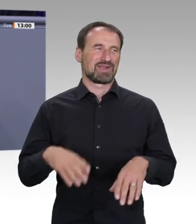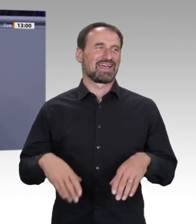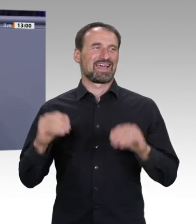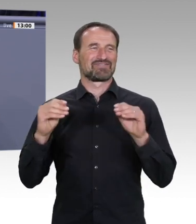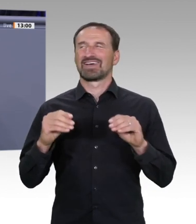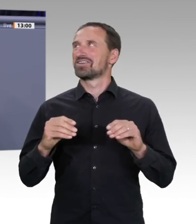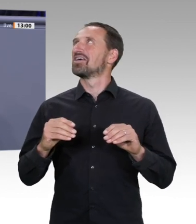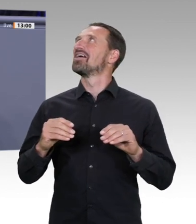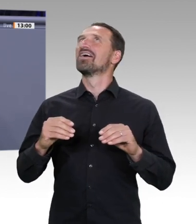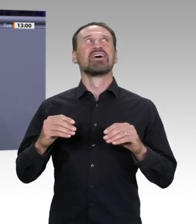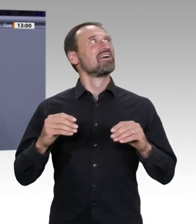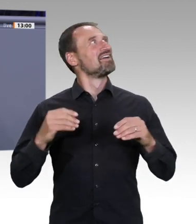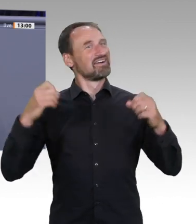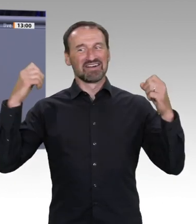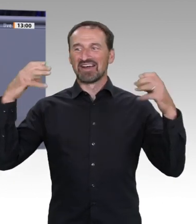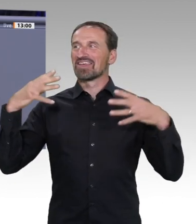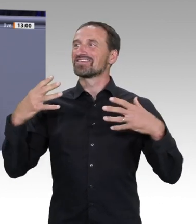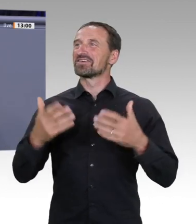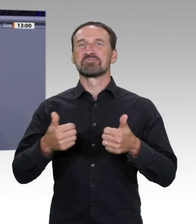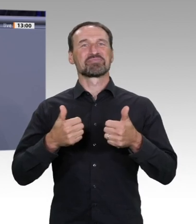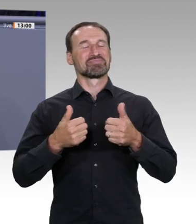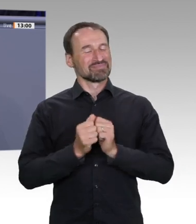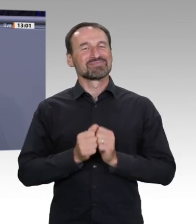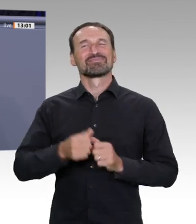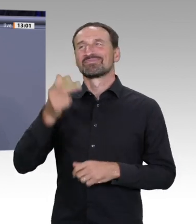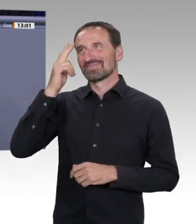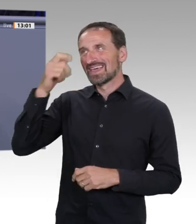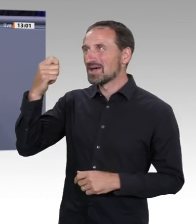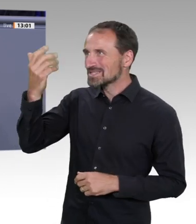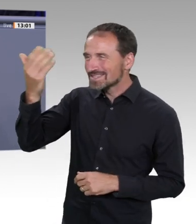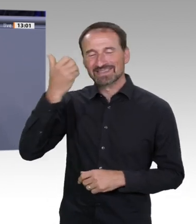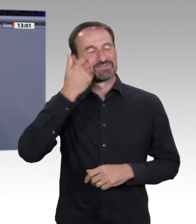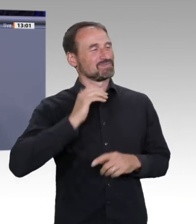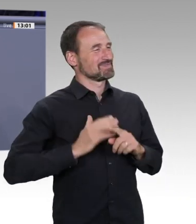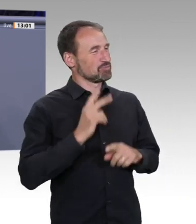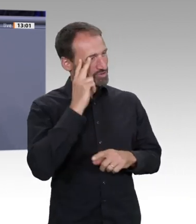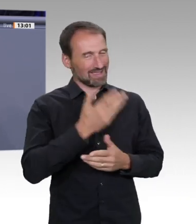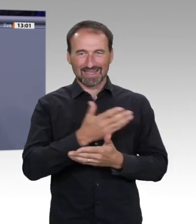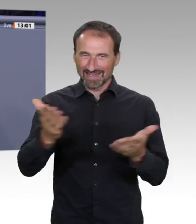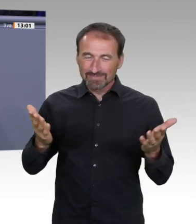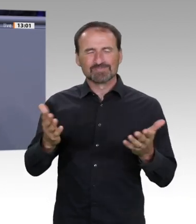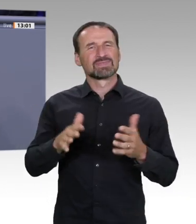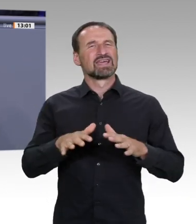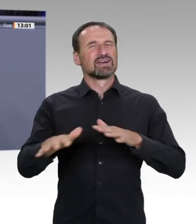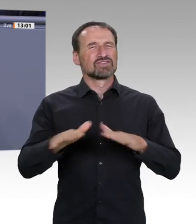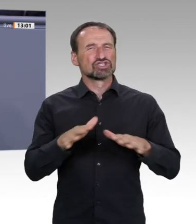Herr Präsident! Meine Damen und Herren, Wirtschaftsnobelpreisträger Amartya Sen